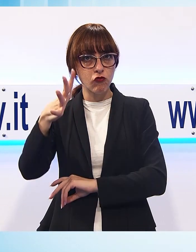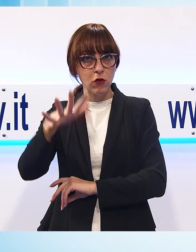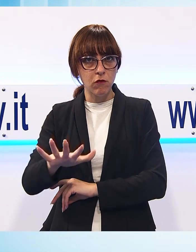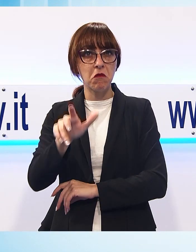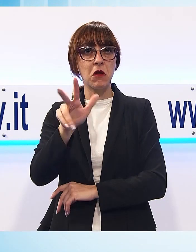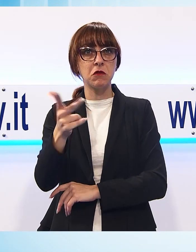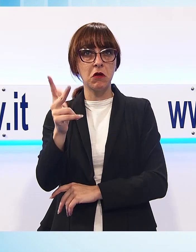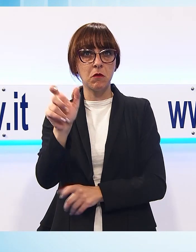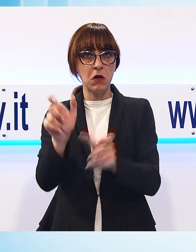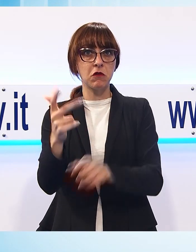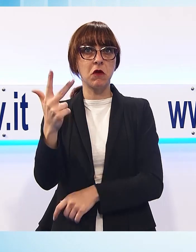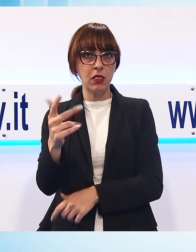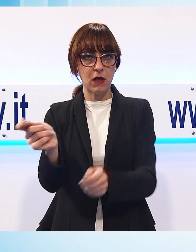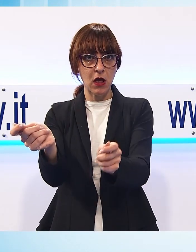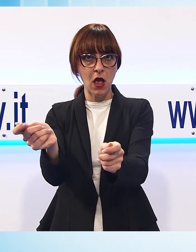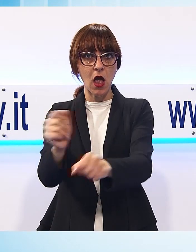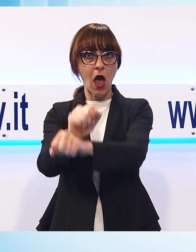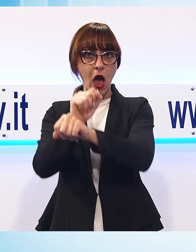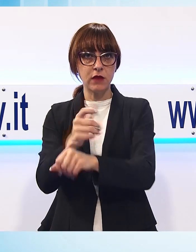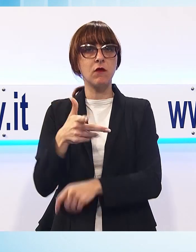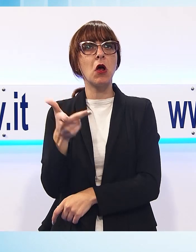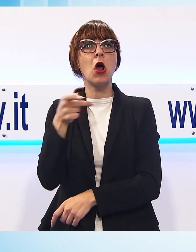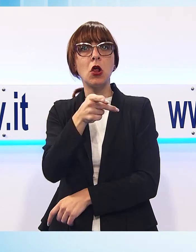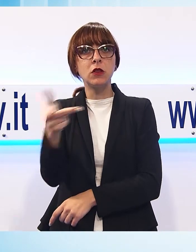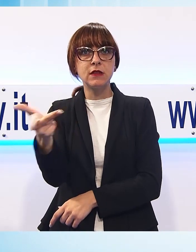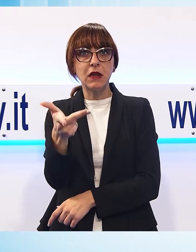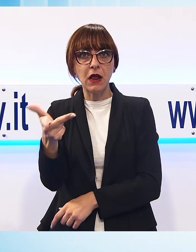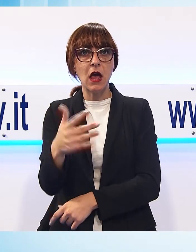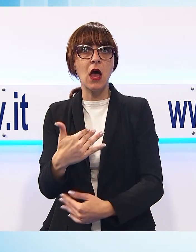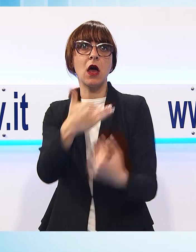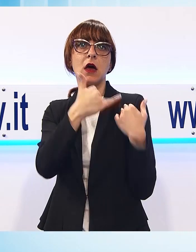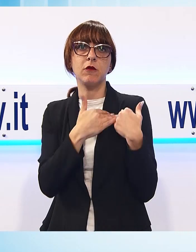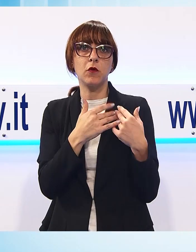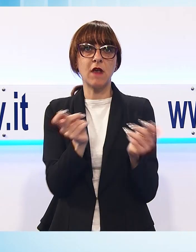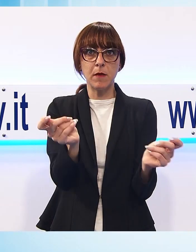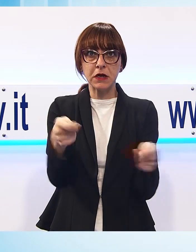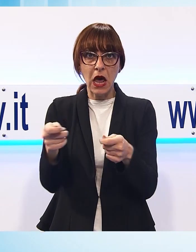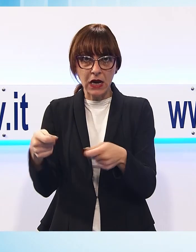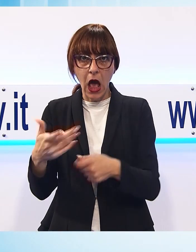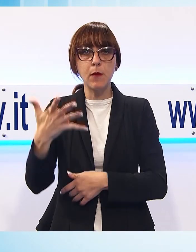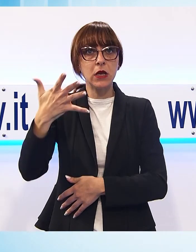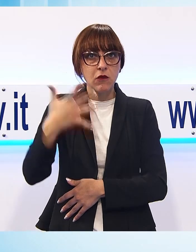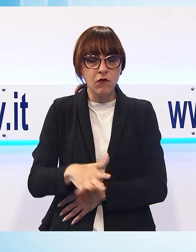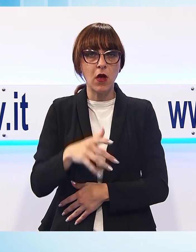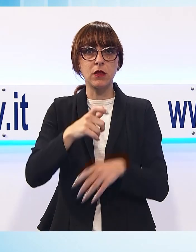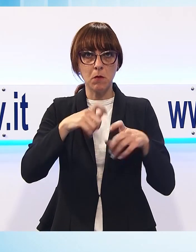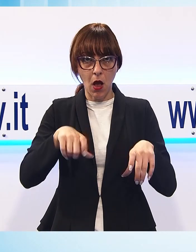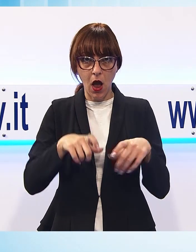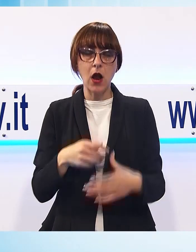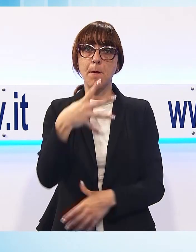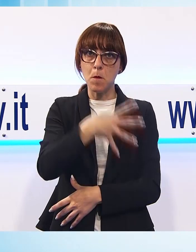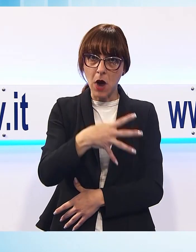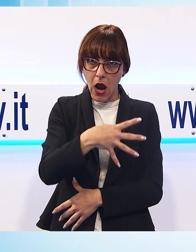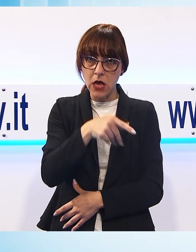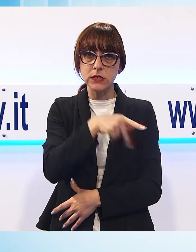pericolosi malviventi. Erano dei pendolari della rapina e avevano messo a segno due colpi in banca a Massa,